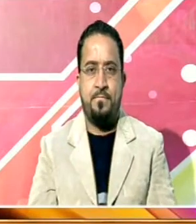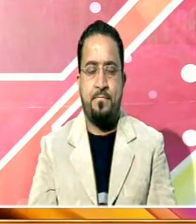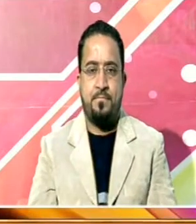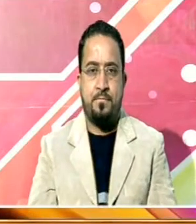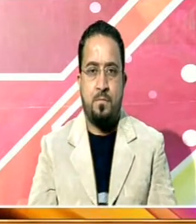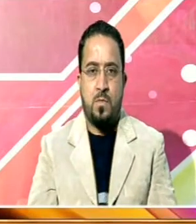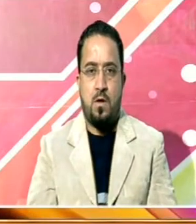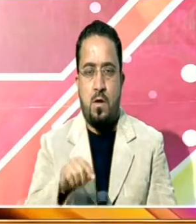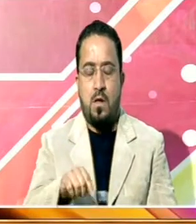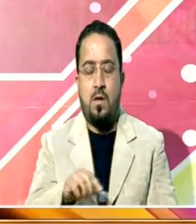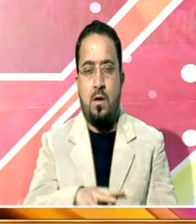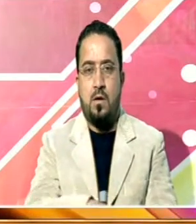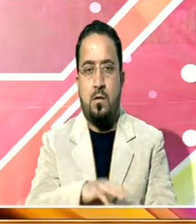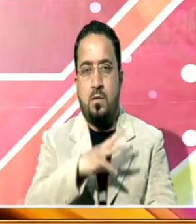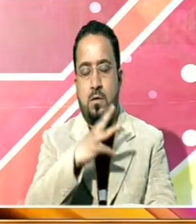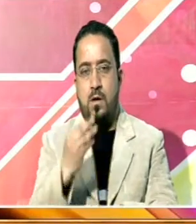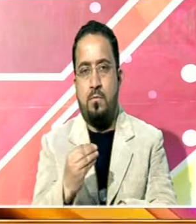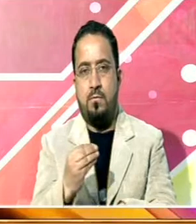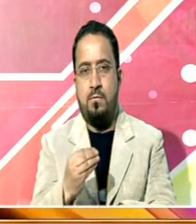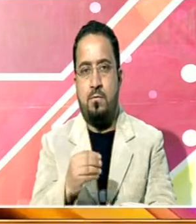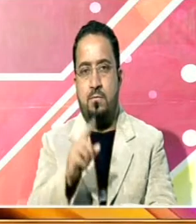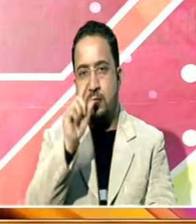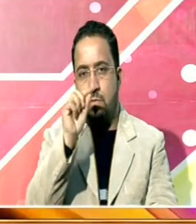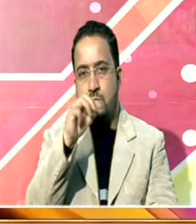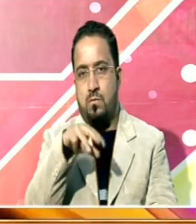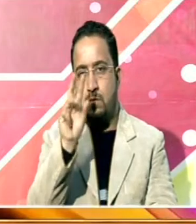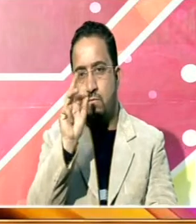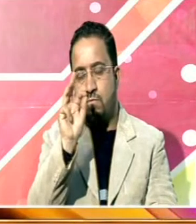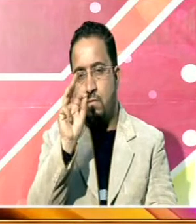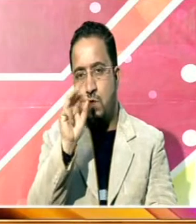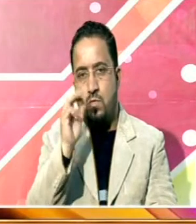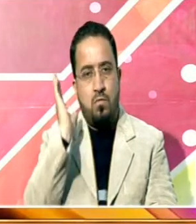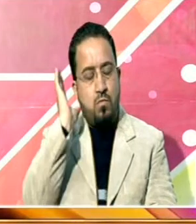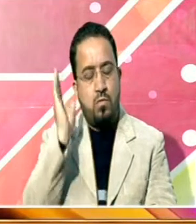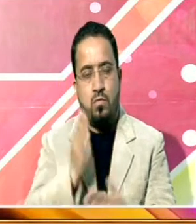جہاں آج نماز عشاء رات ساڑھے دس بجے ادا کی جائے گی